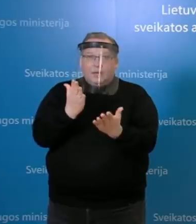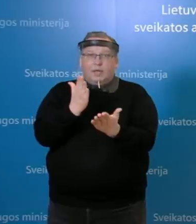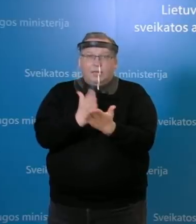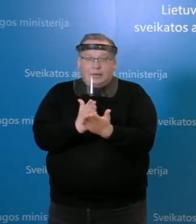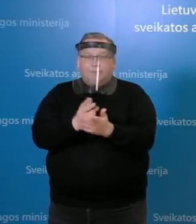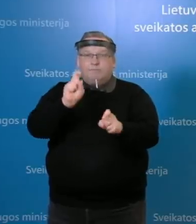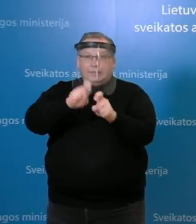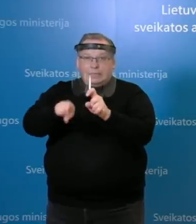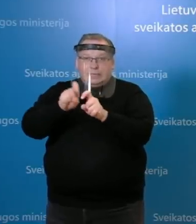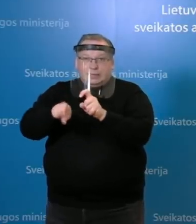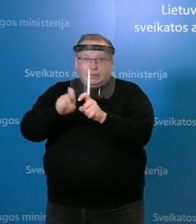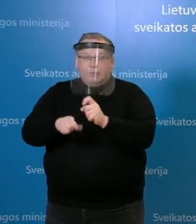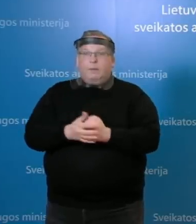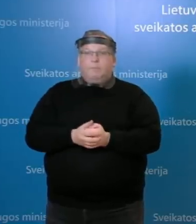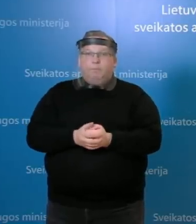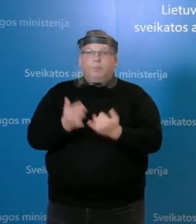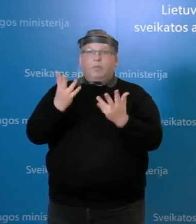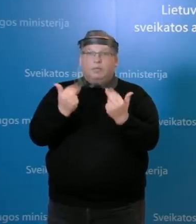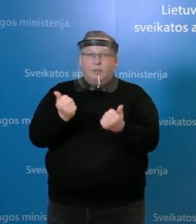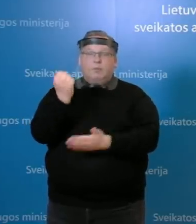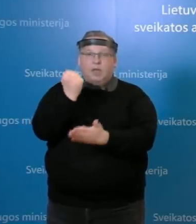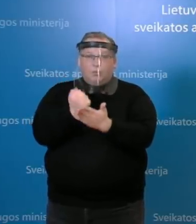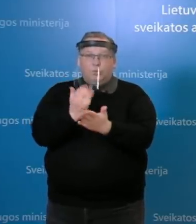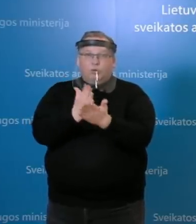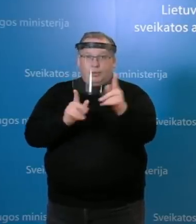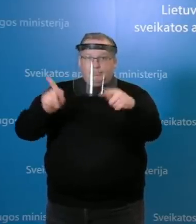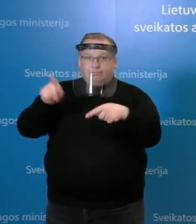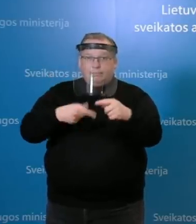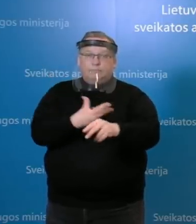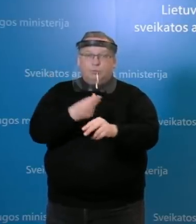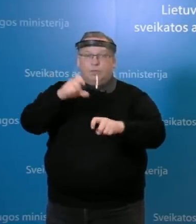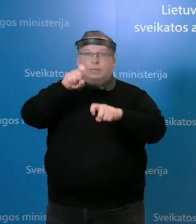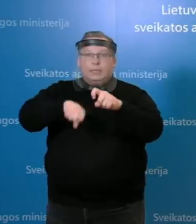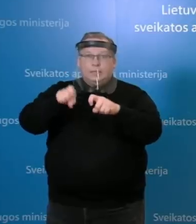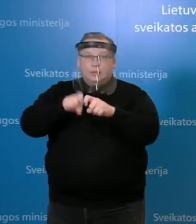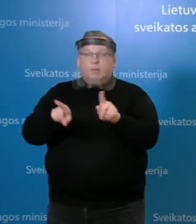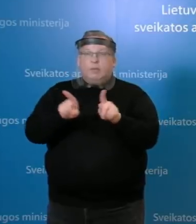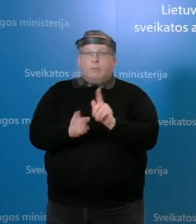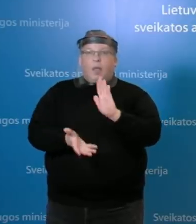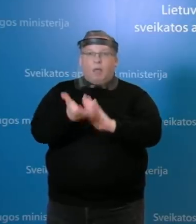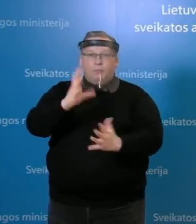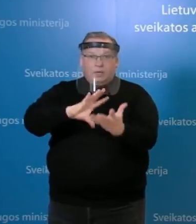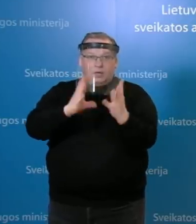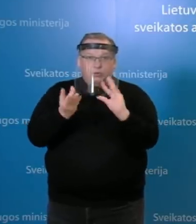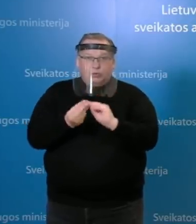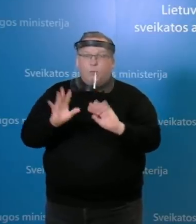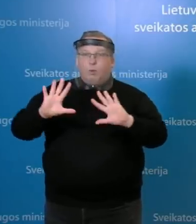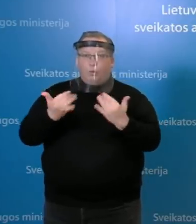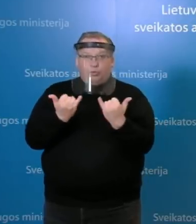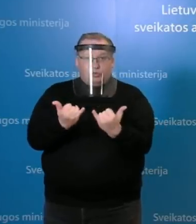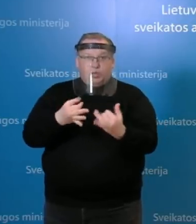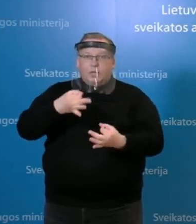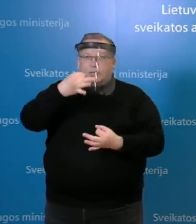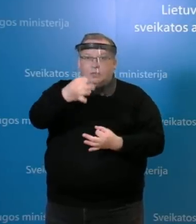epidemiologinė diagnostika ir taip darbuotojai yra atirimi, tai kol kas esame gavę rezultatus, tokius kokius pristatau,